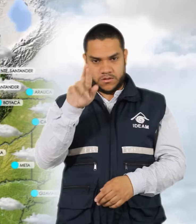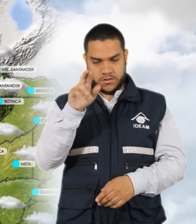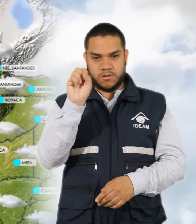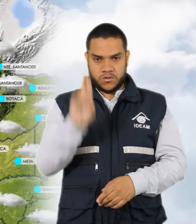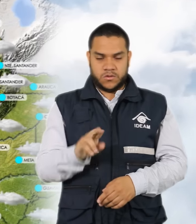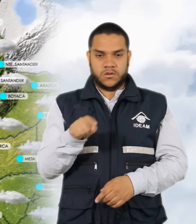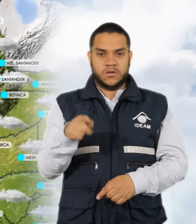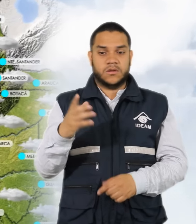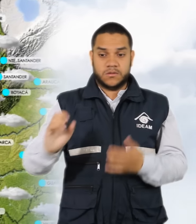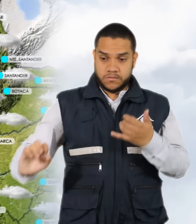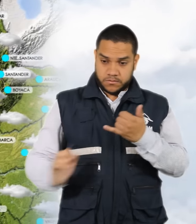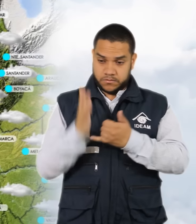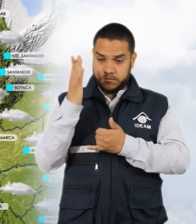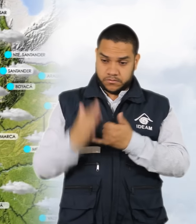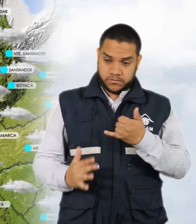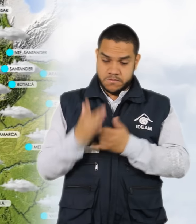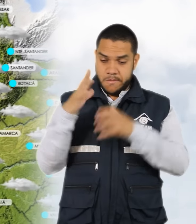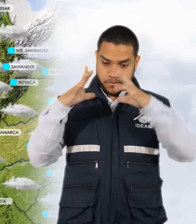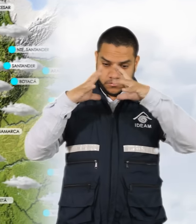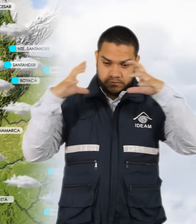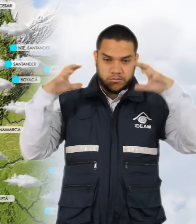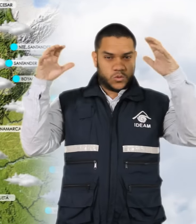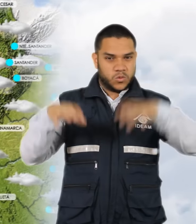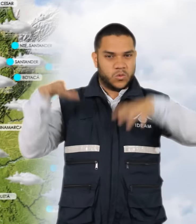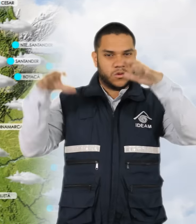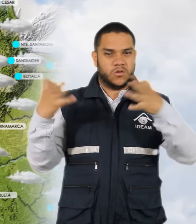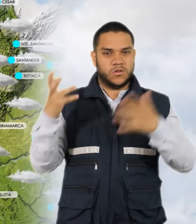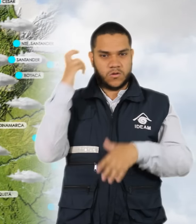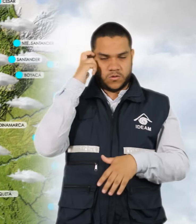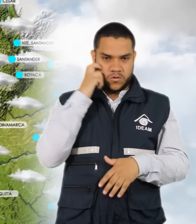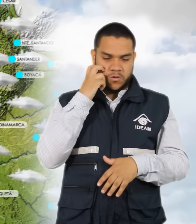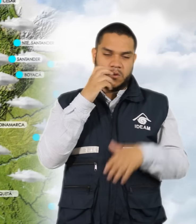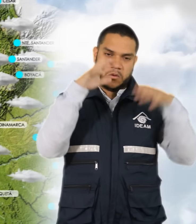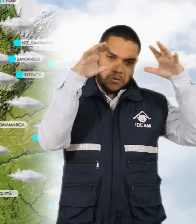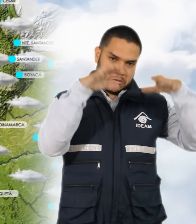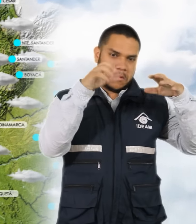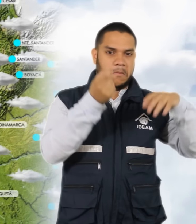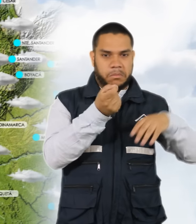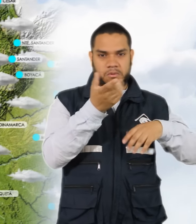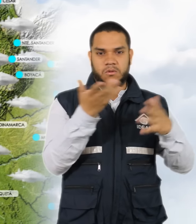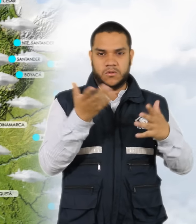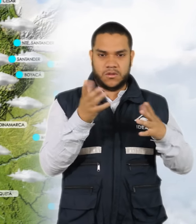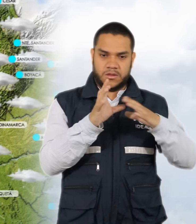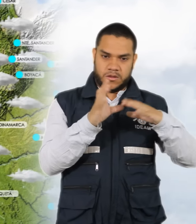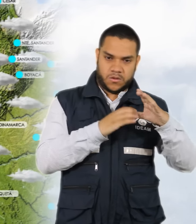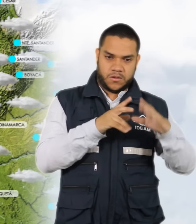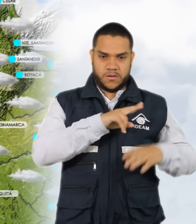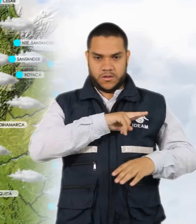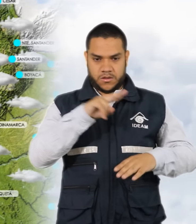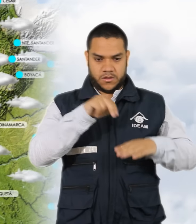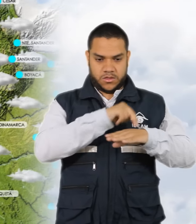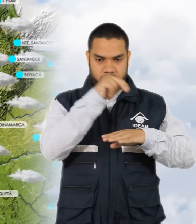pacífica se estiman condiciones cubiertas con lluvias en Chocó y precipitaciones menos intensas en frente del litoral de Cauca, Valle del